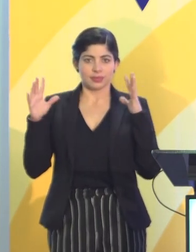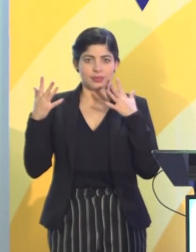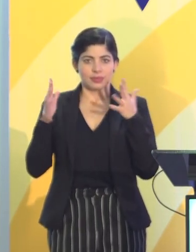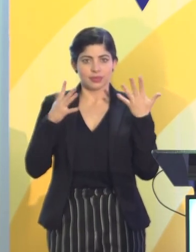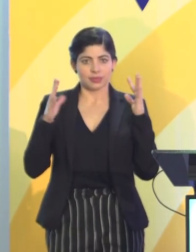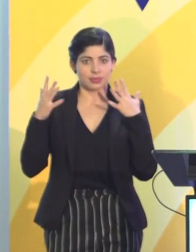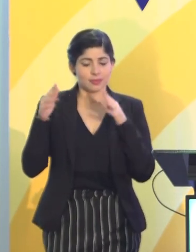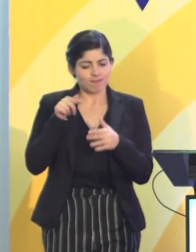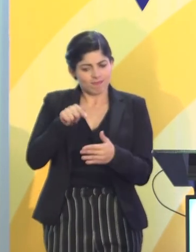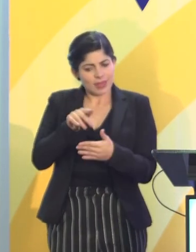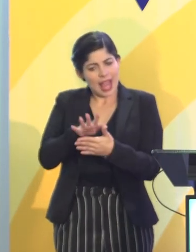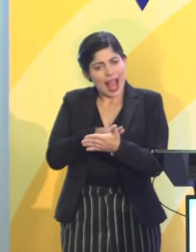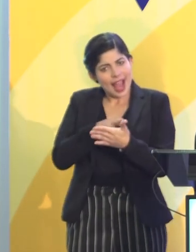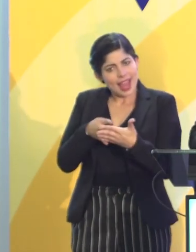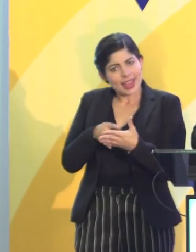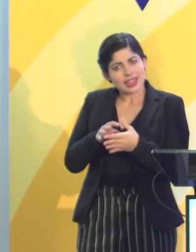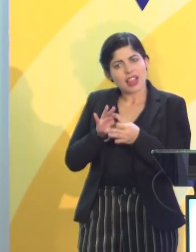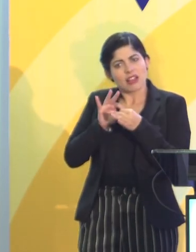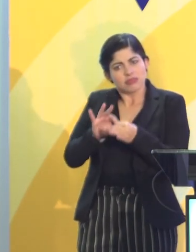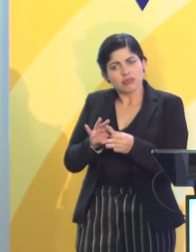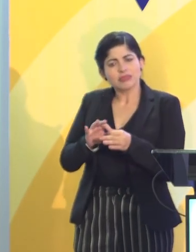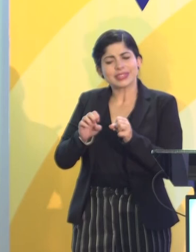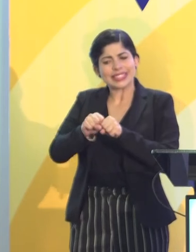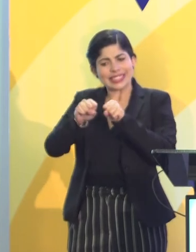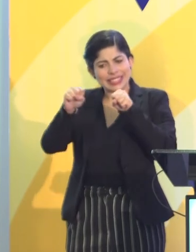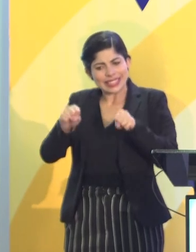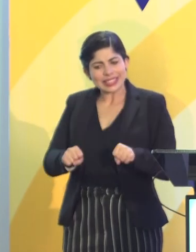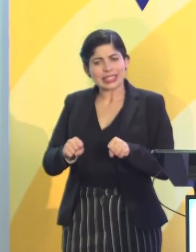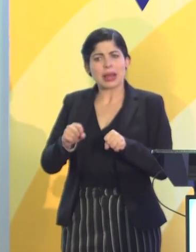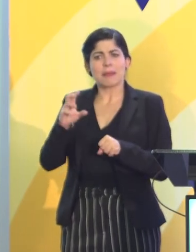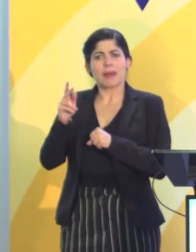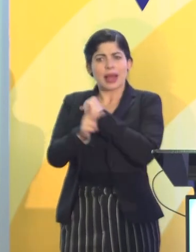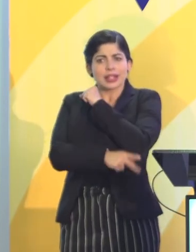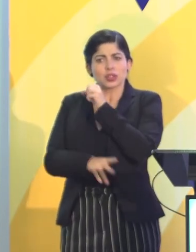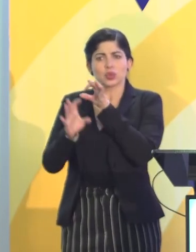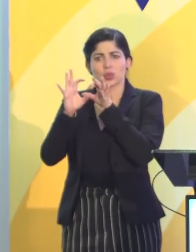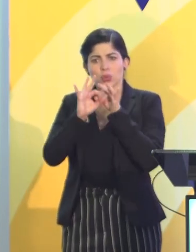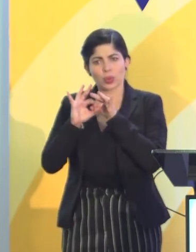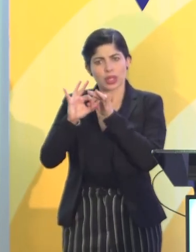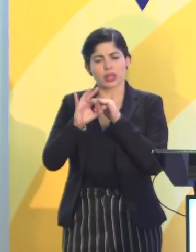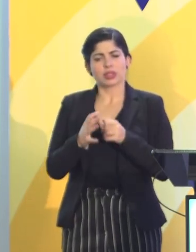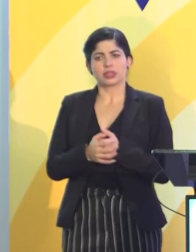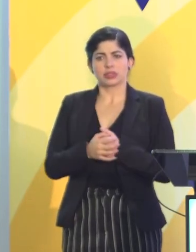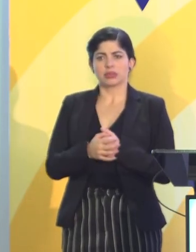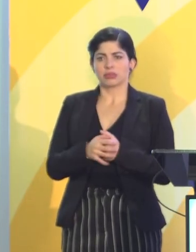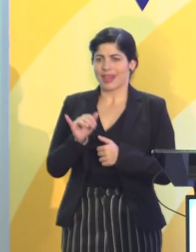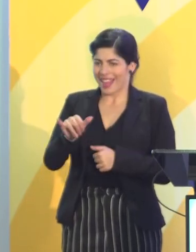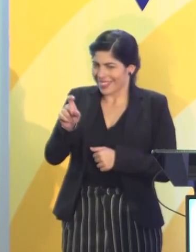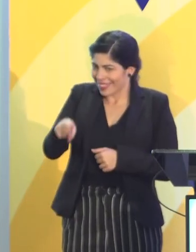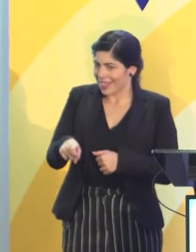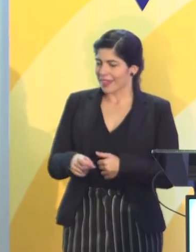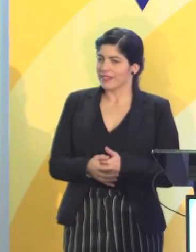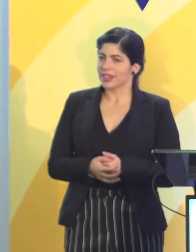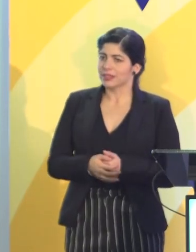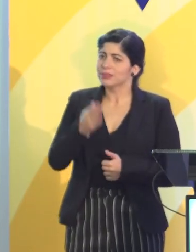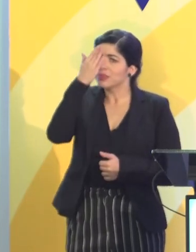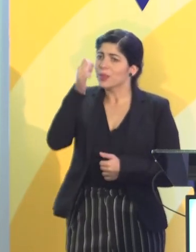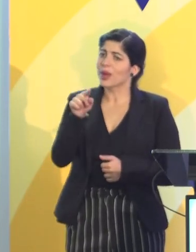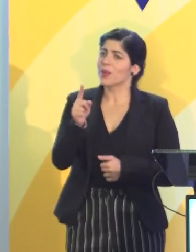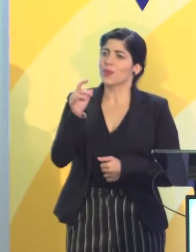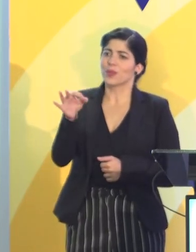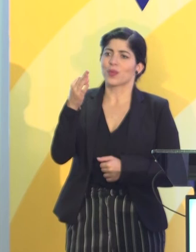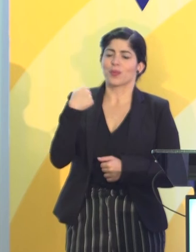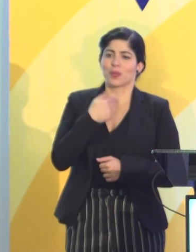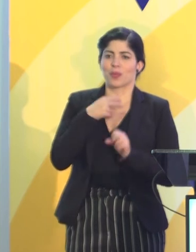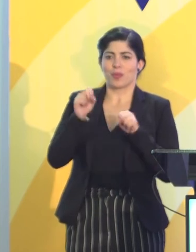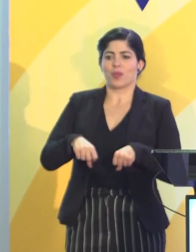es la agenda del sistema de Naciones Unidas. Así tiene que ser, porque es la única